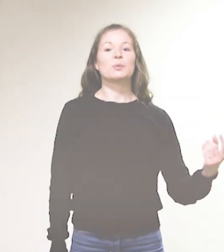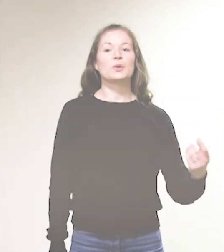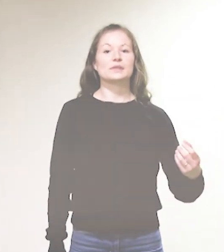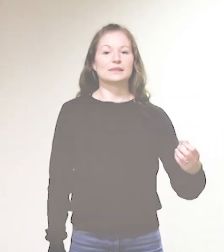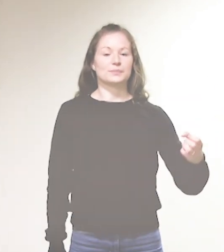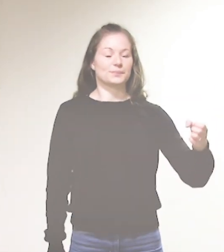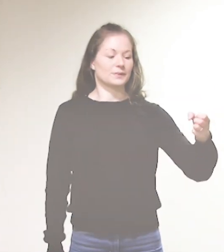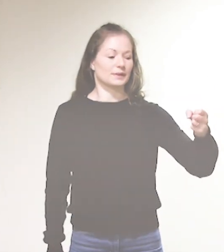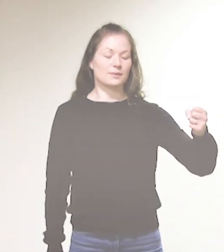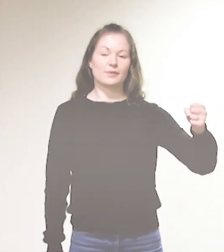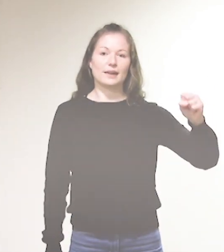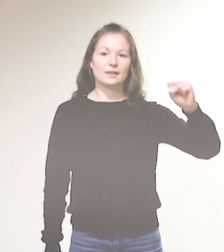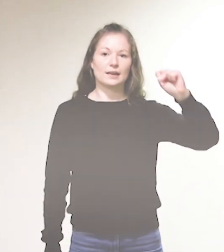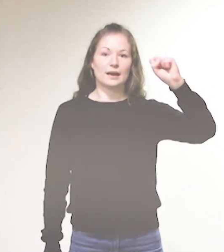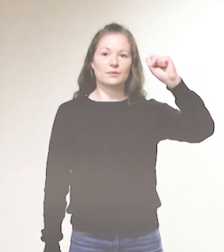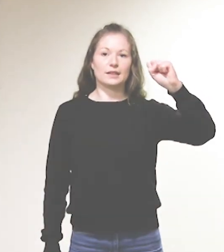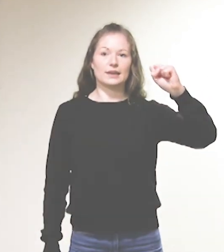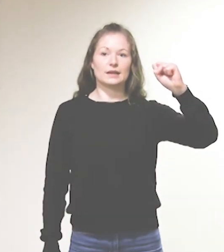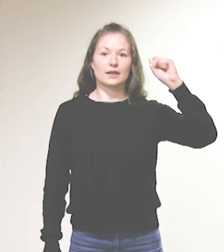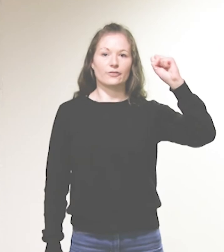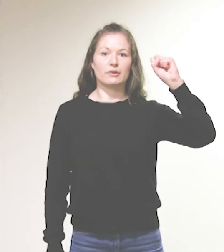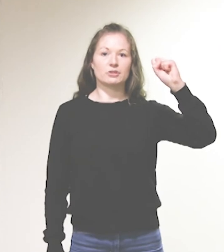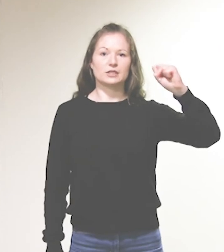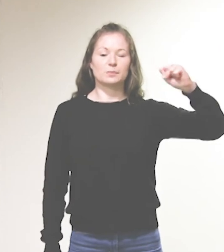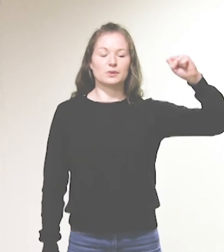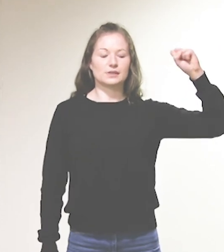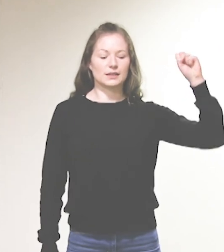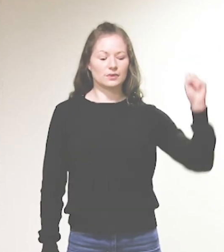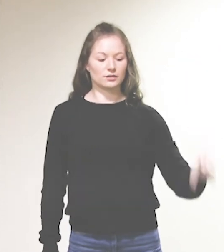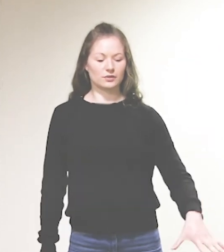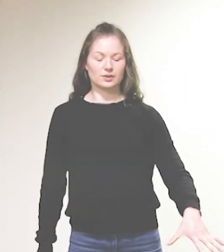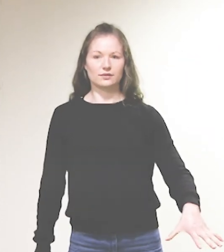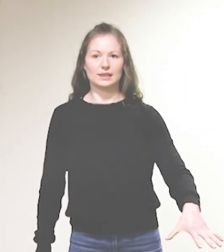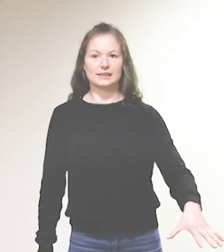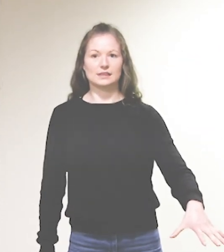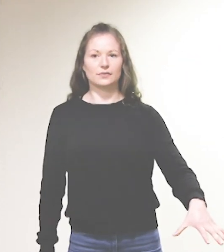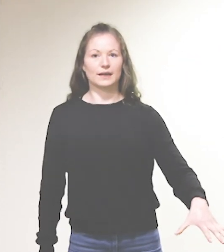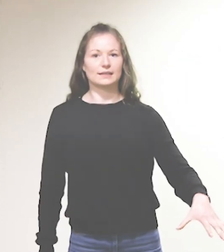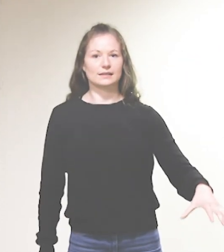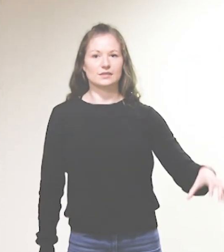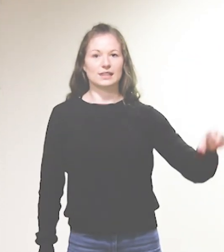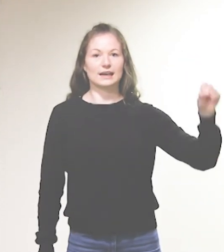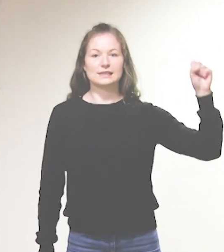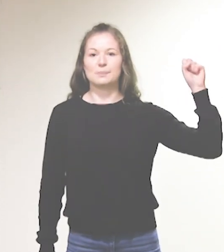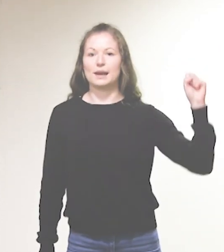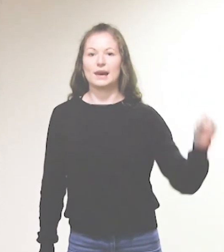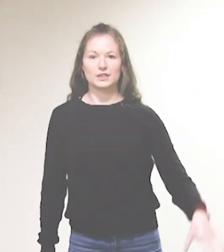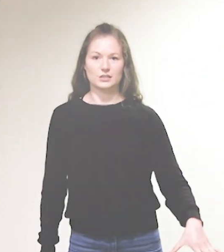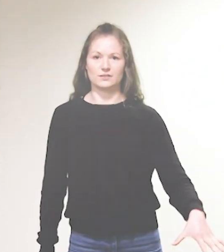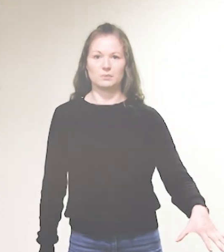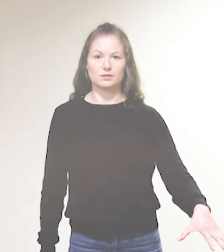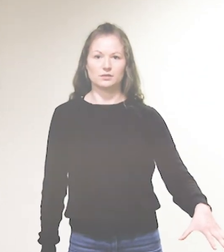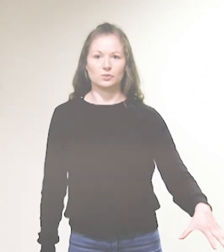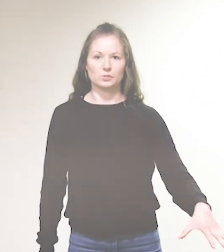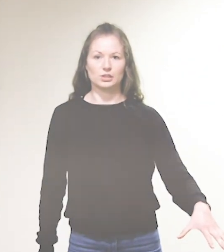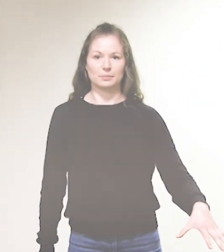Bösen. In dem Fall haben wir hier in der Faust das Böse und wir lassen es fallen. Das ist der ganze Belast, den wir mit uns vorschleppen.